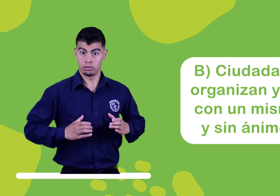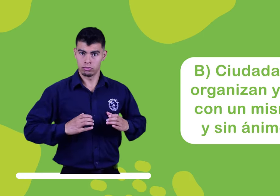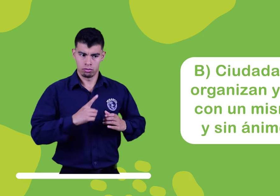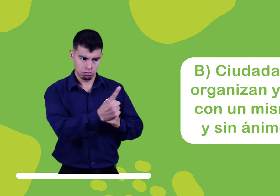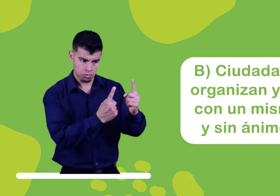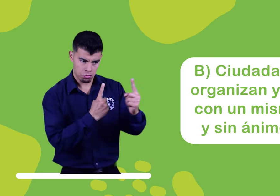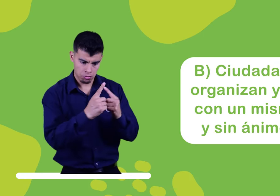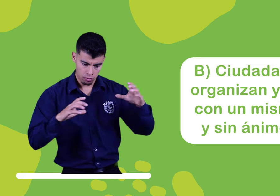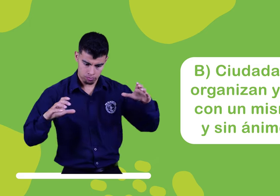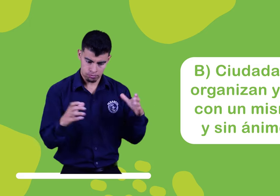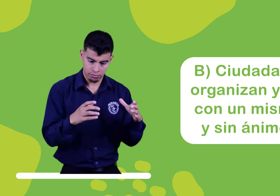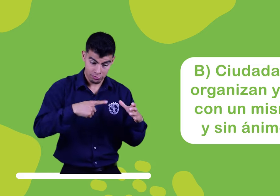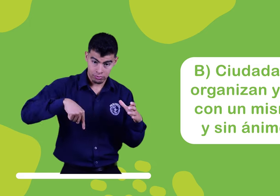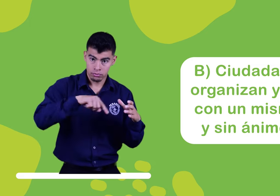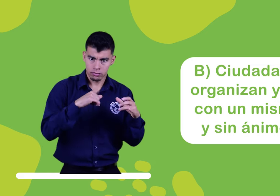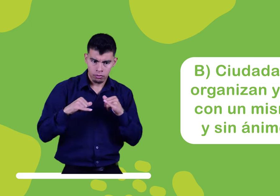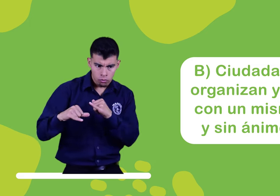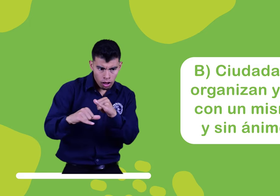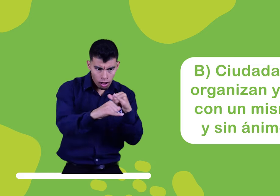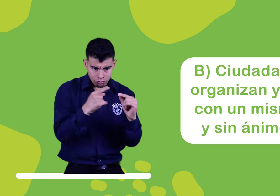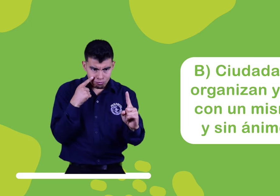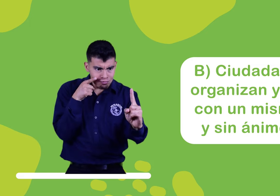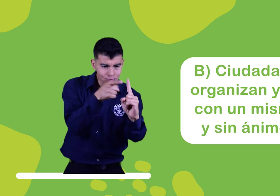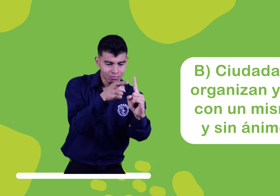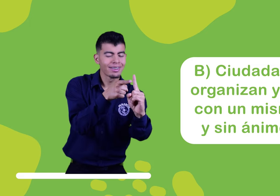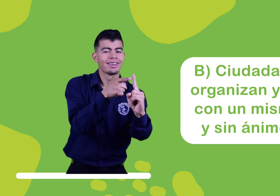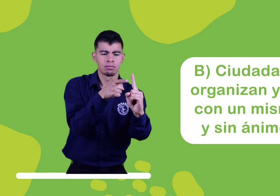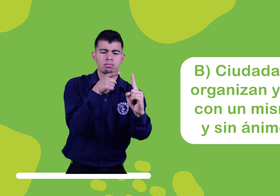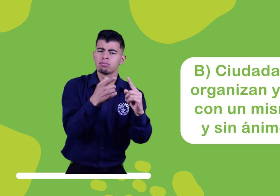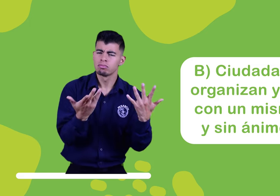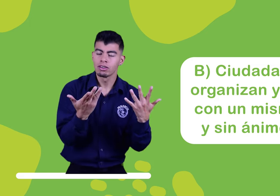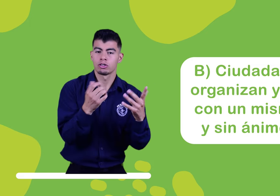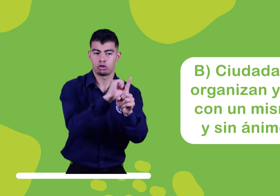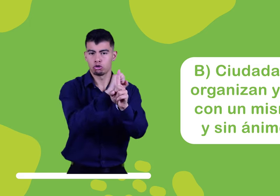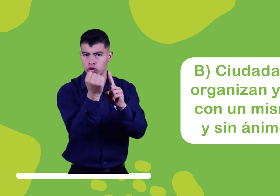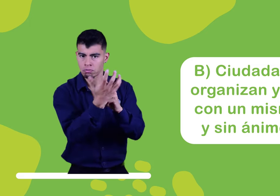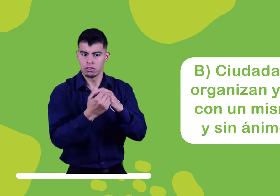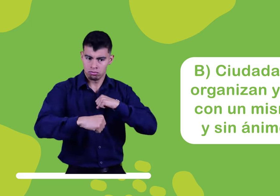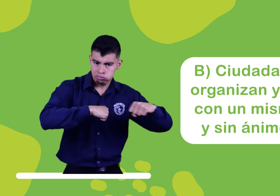Ciudadanos que se organizan y se agrupan con el mismo objetivo y sin ánimo de lucro.